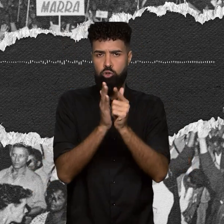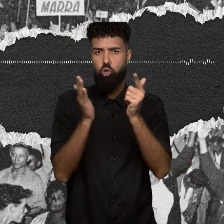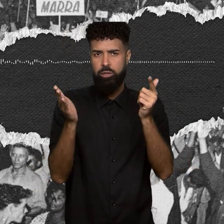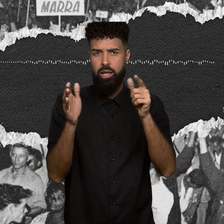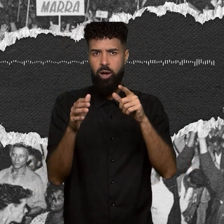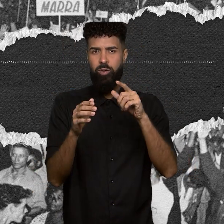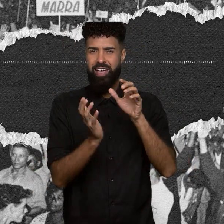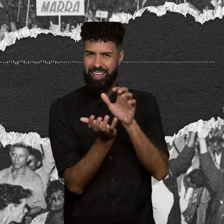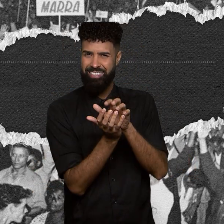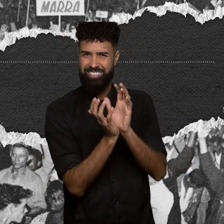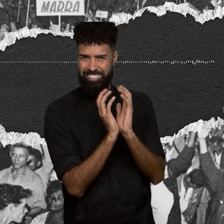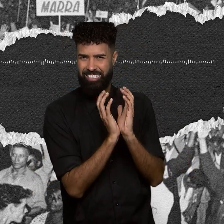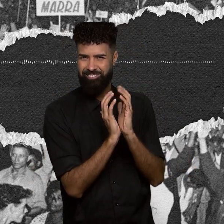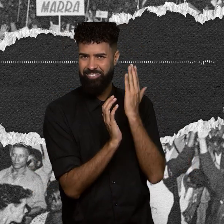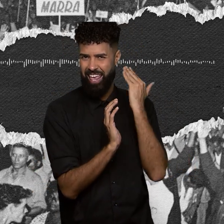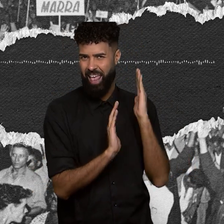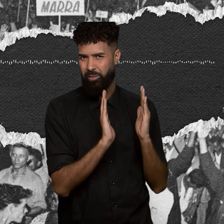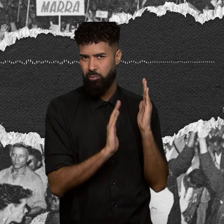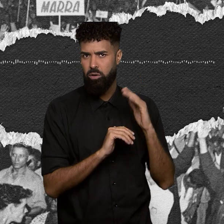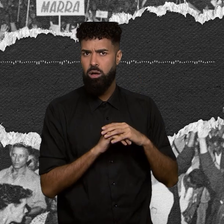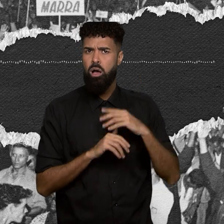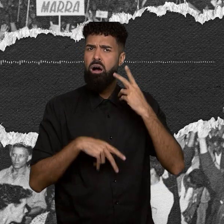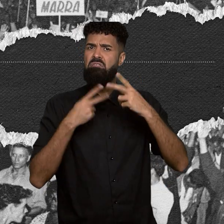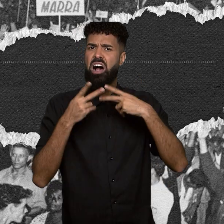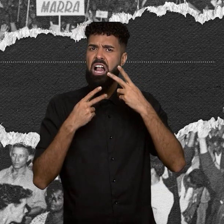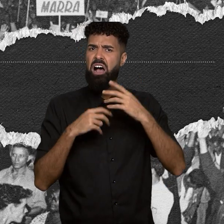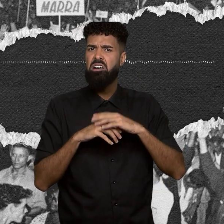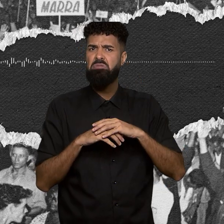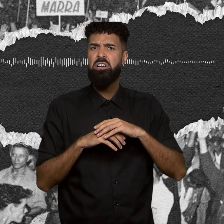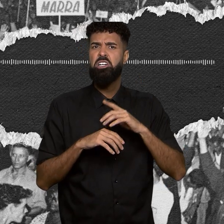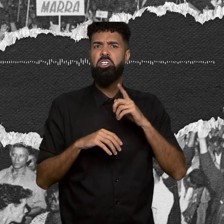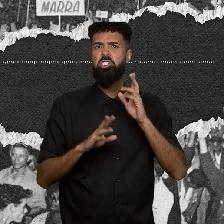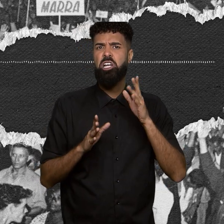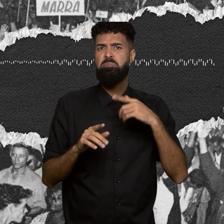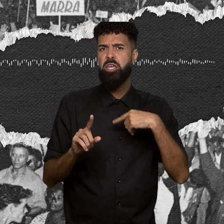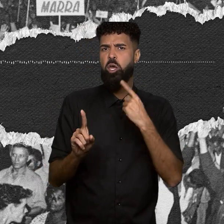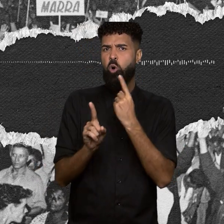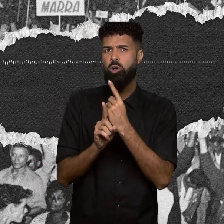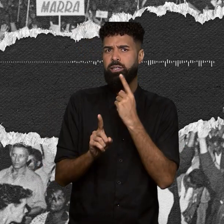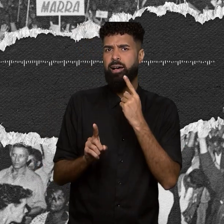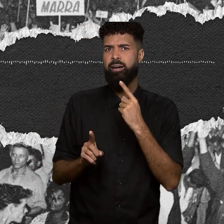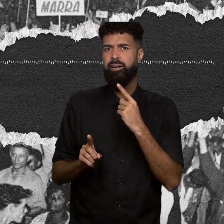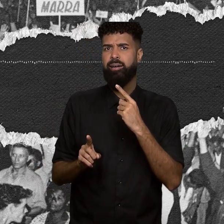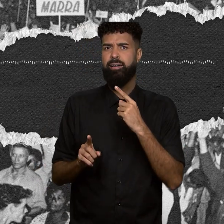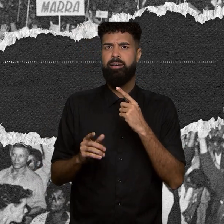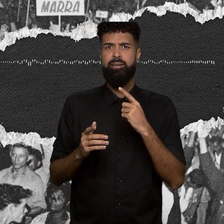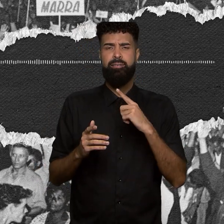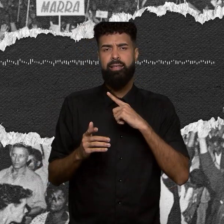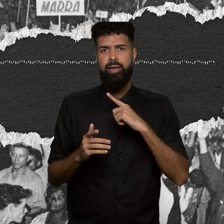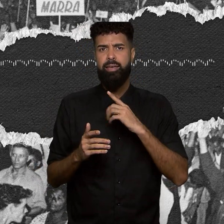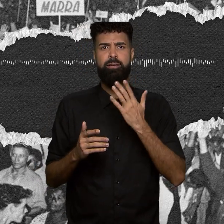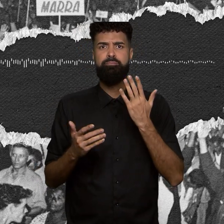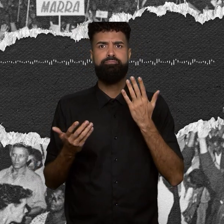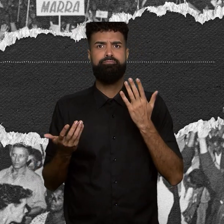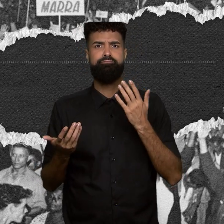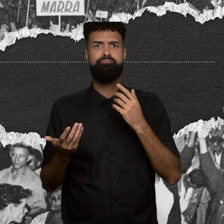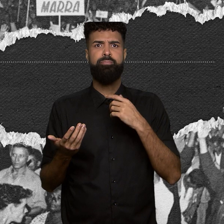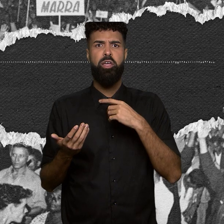jornais do Recife na época falando de que se havia encontrado um sem número de